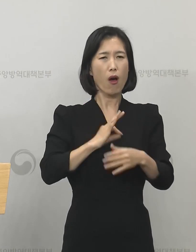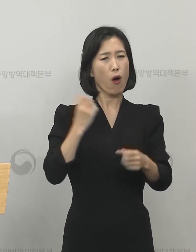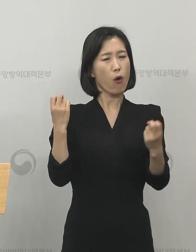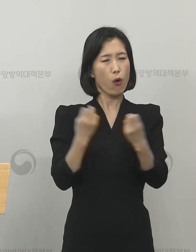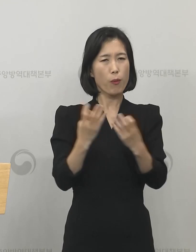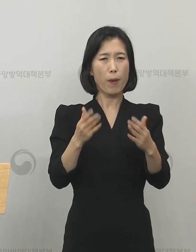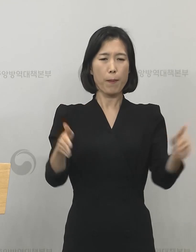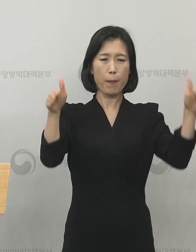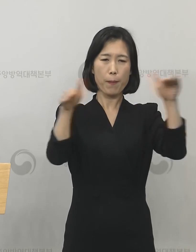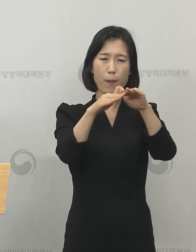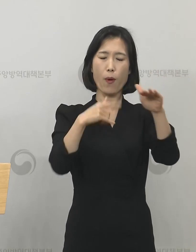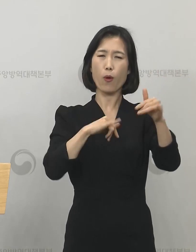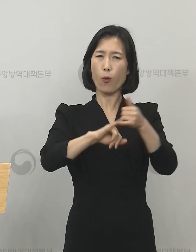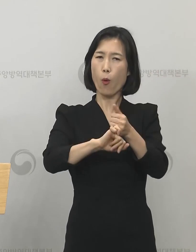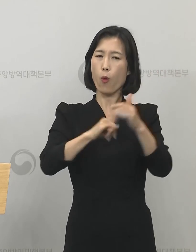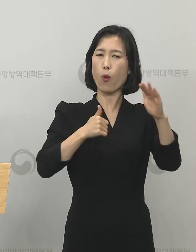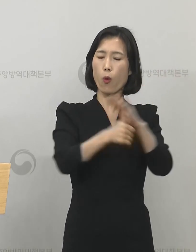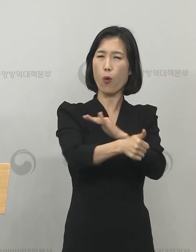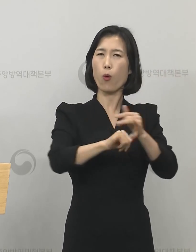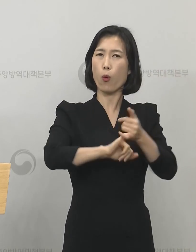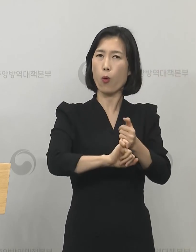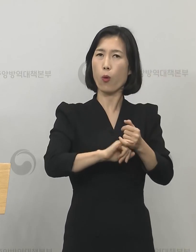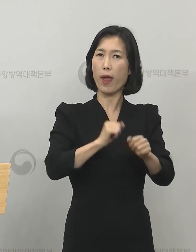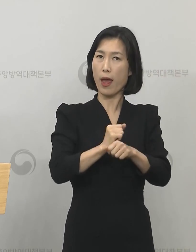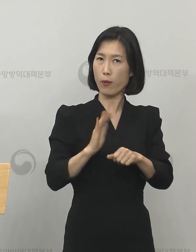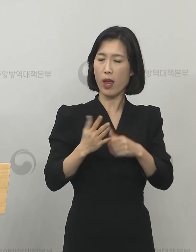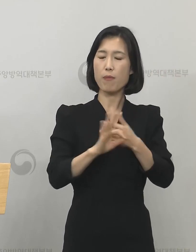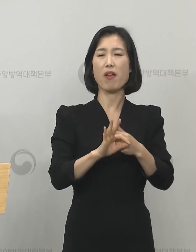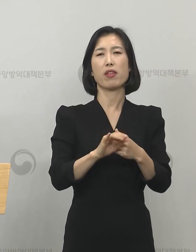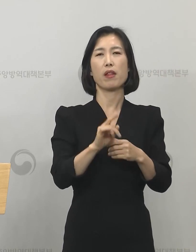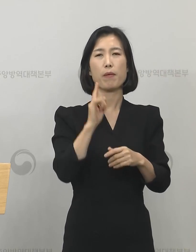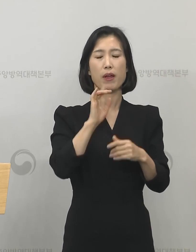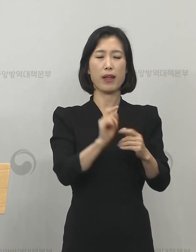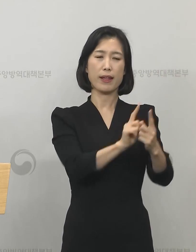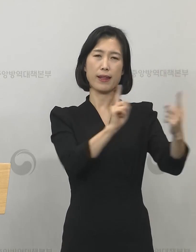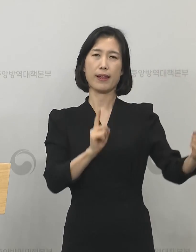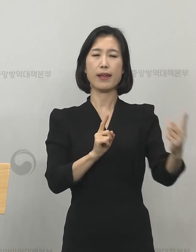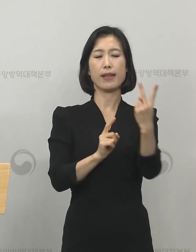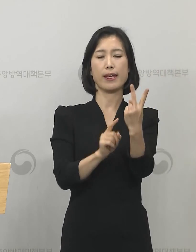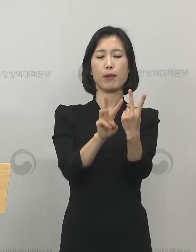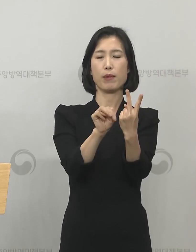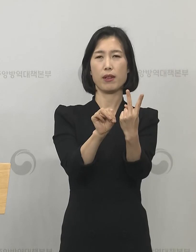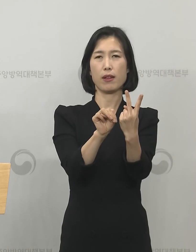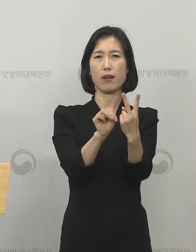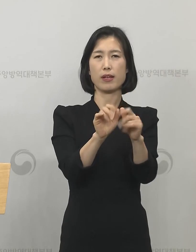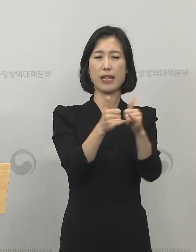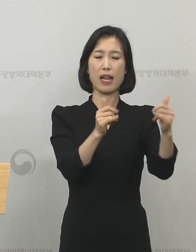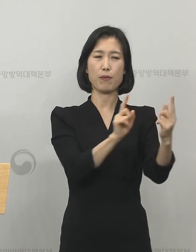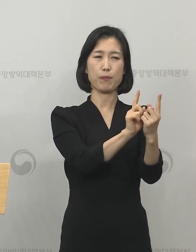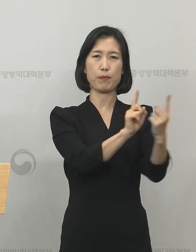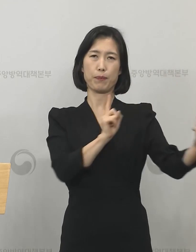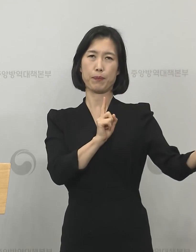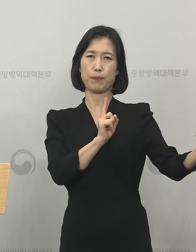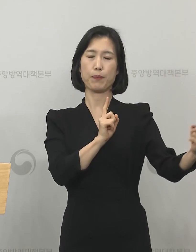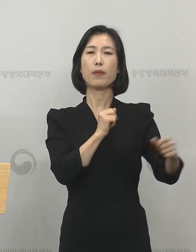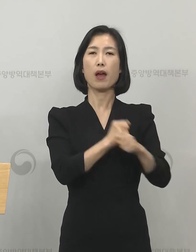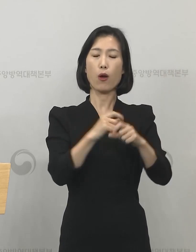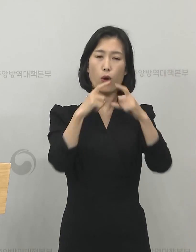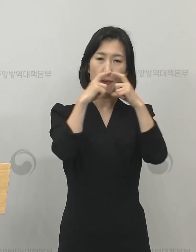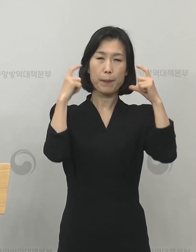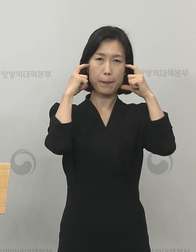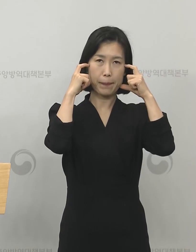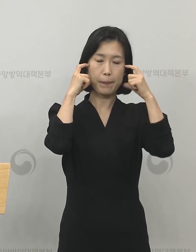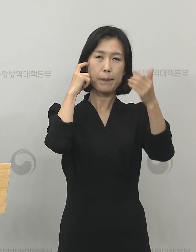밀접된 그런 장소를 방문할 경우에도 2m 거리율을 유지하고 마스크를 착용하며